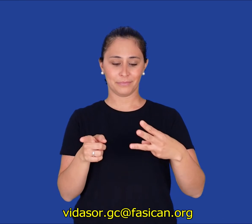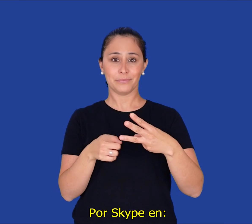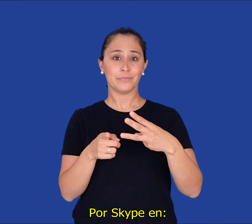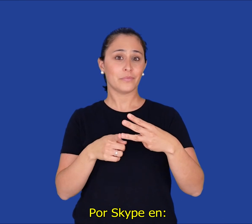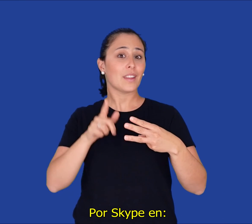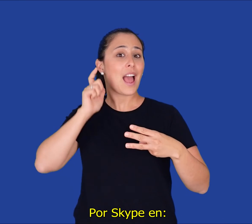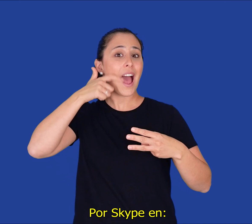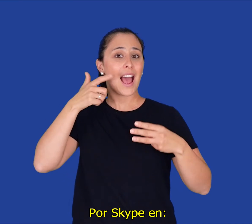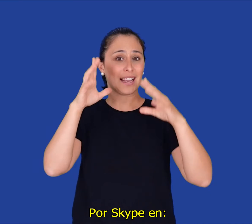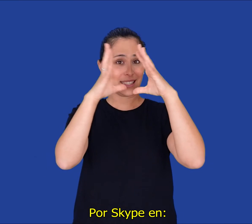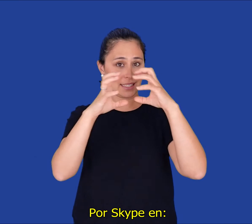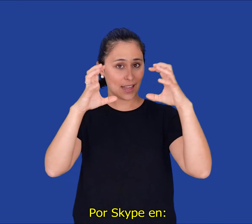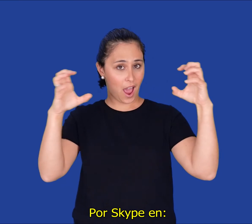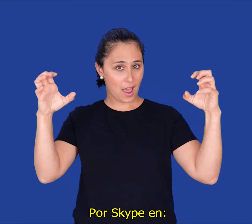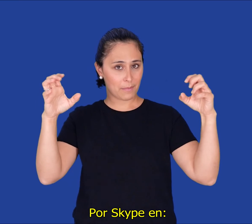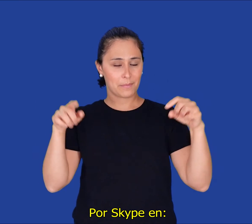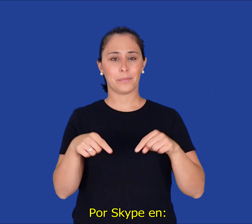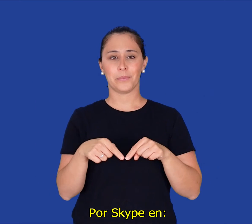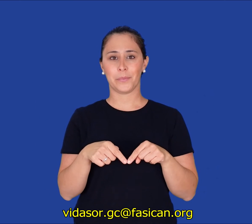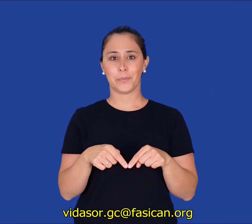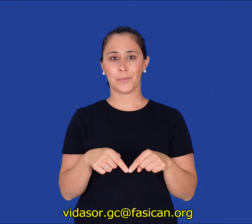Deben solicitarme las citas con dos días de antelación.